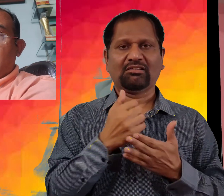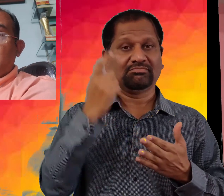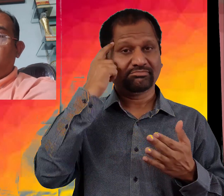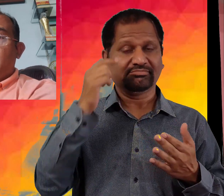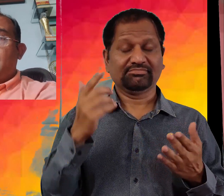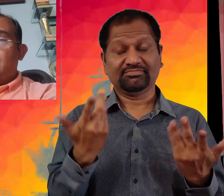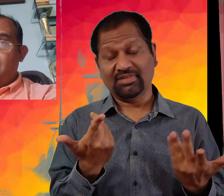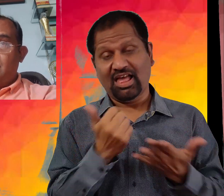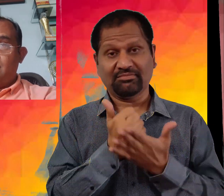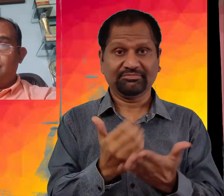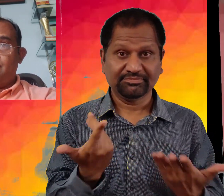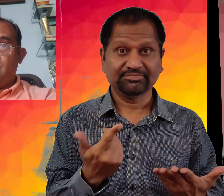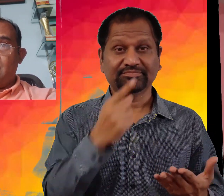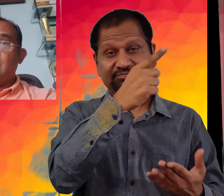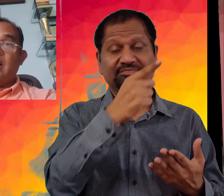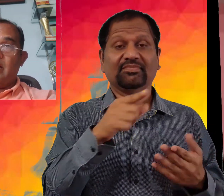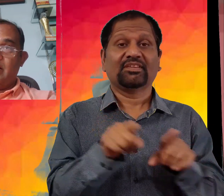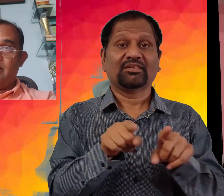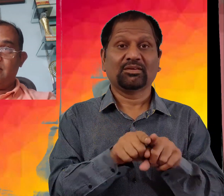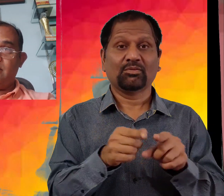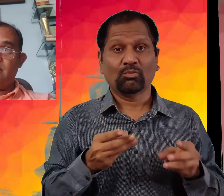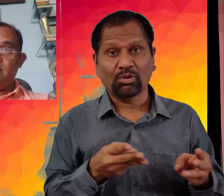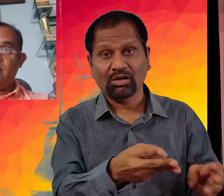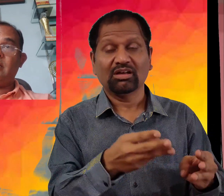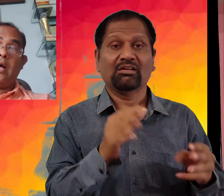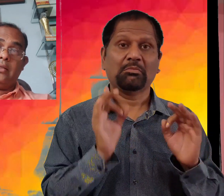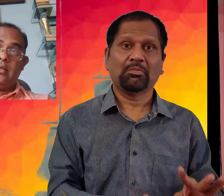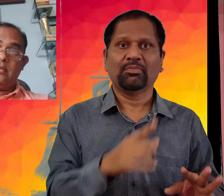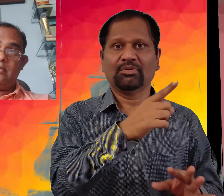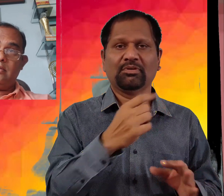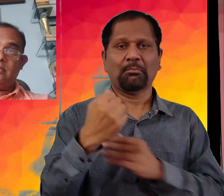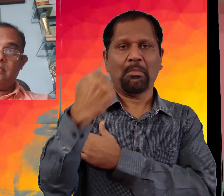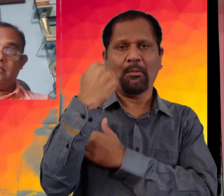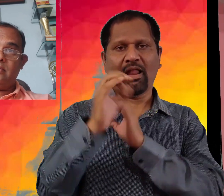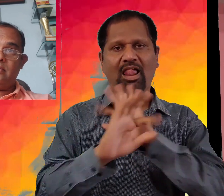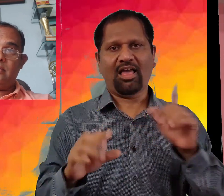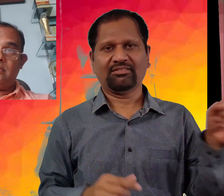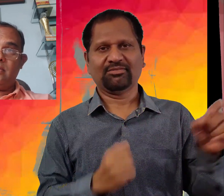ایشور ایک مادھیم ہے ایک سہارا ہے ایک طاقت ہے